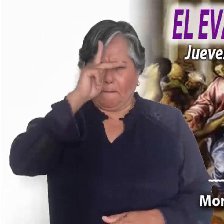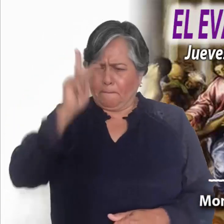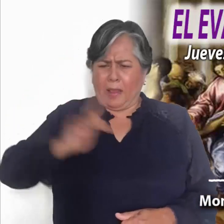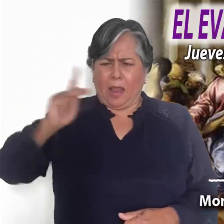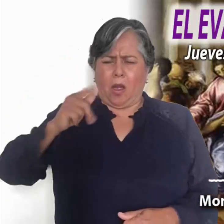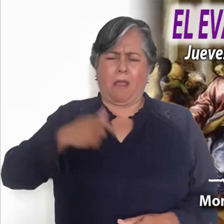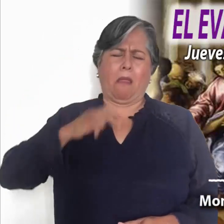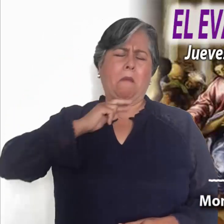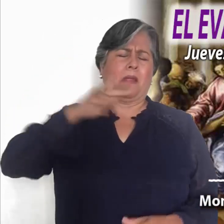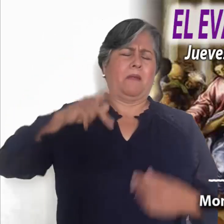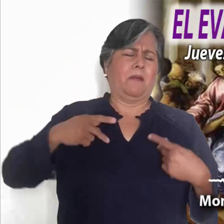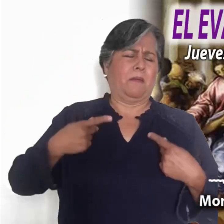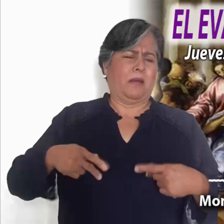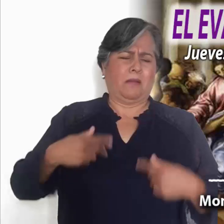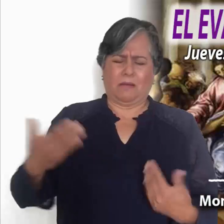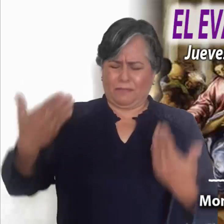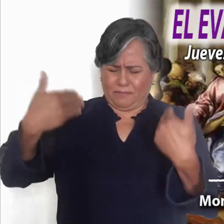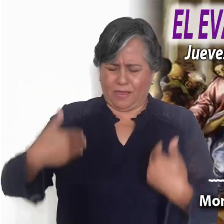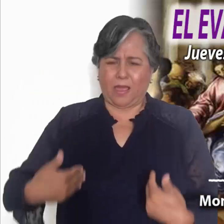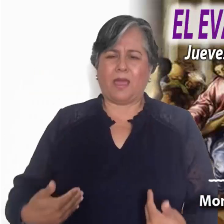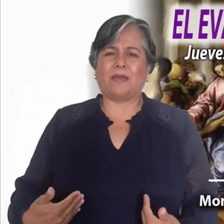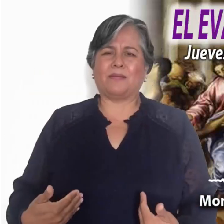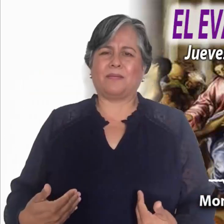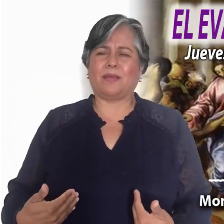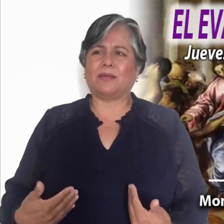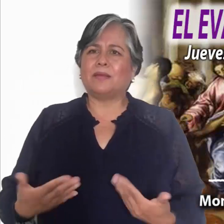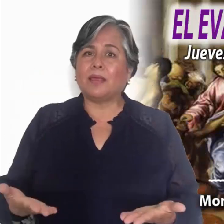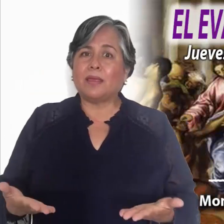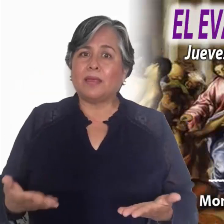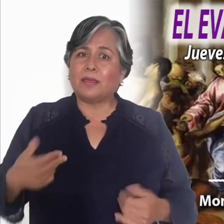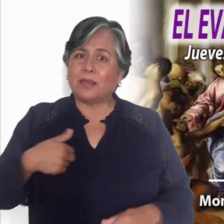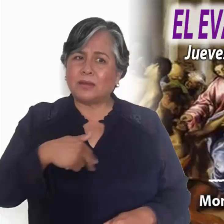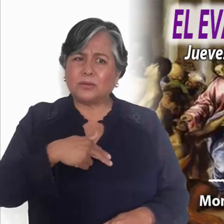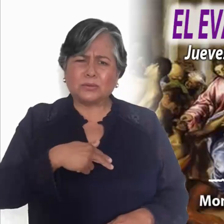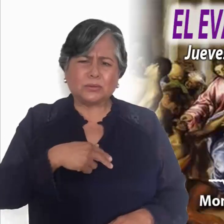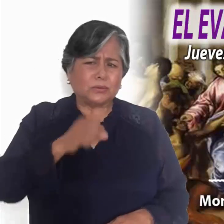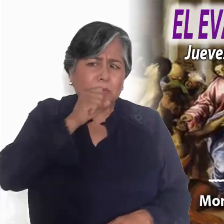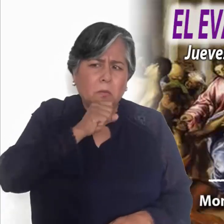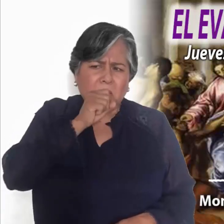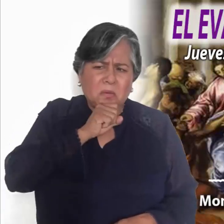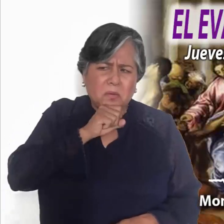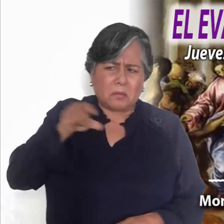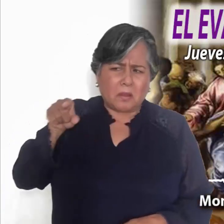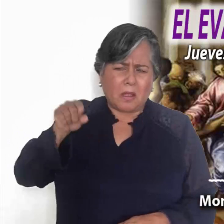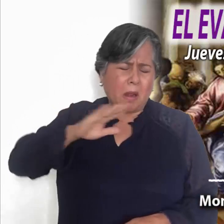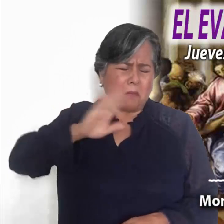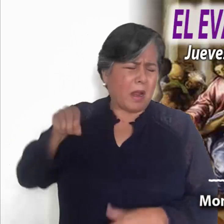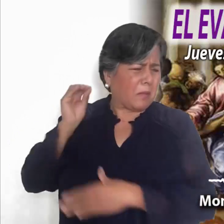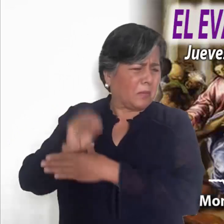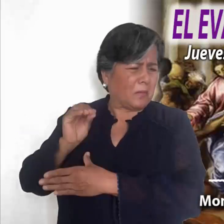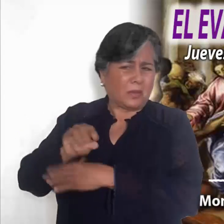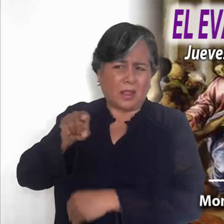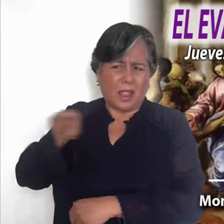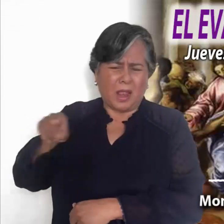pretendamos tener solamente nosotros la razón y descalificar a los demás, argumentando sus intereses oscuros,